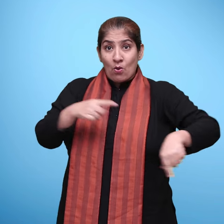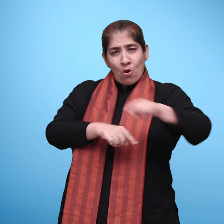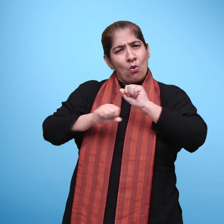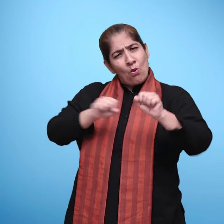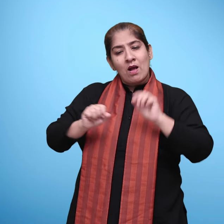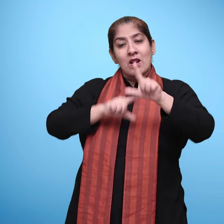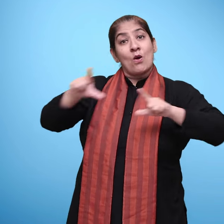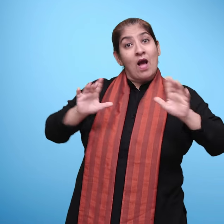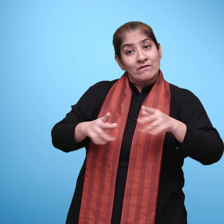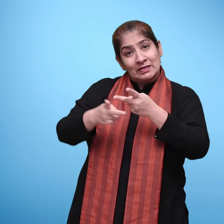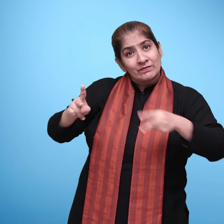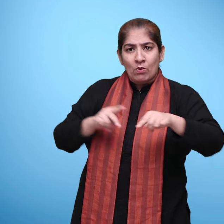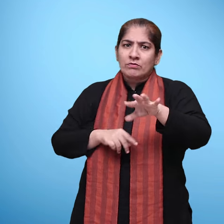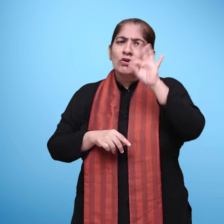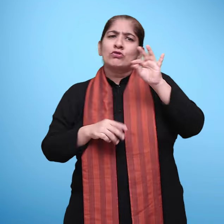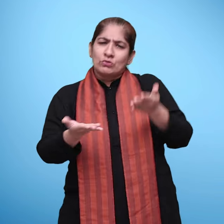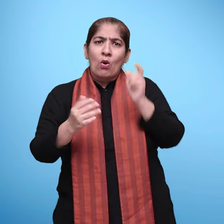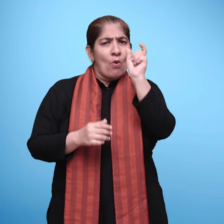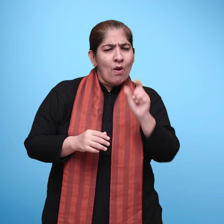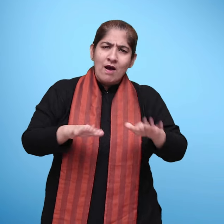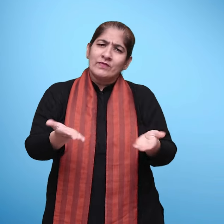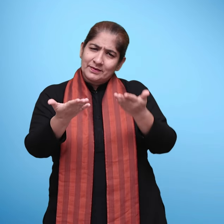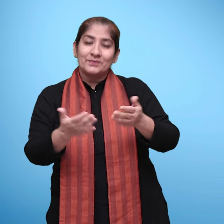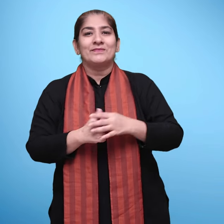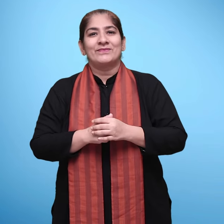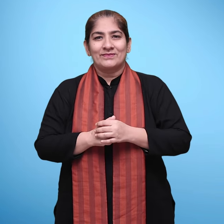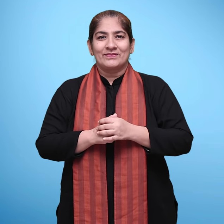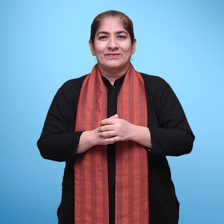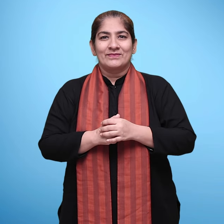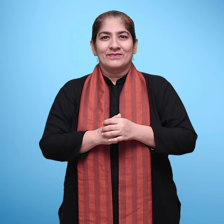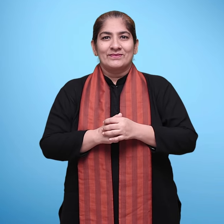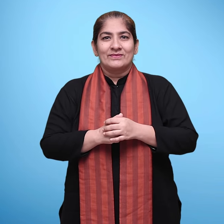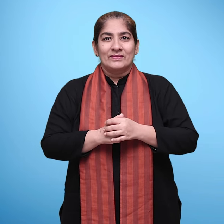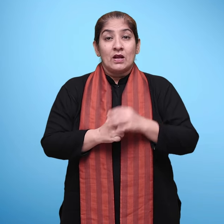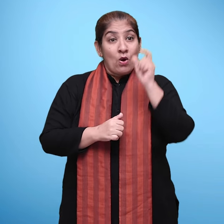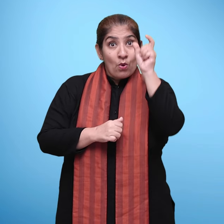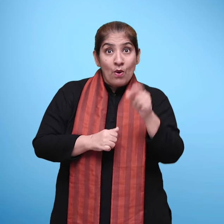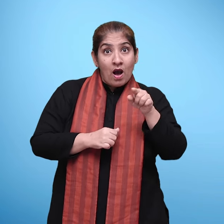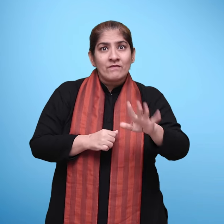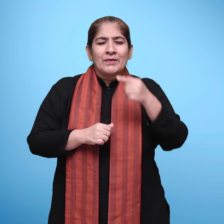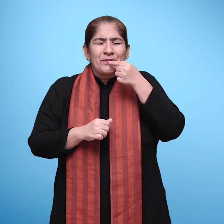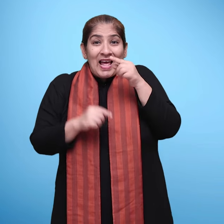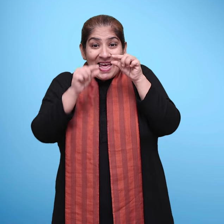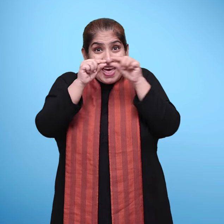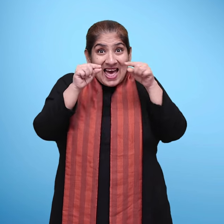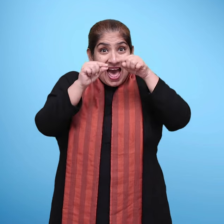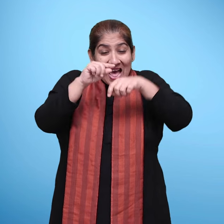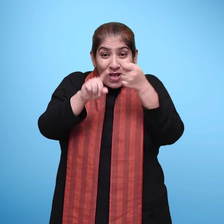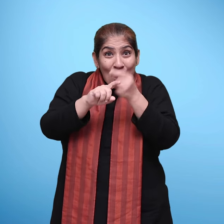अन्य शब्द भी लें और उनसे ध्वनिया पहचानने का कार्य करवाएं शब्दों को इमली के बीजों से